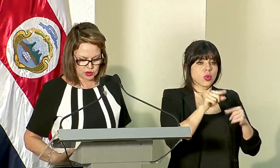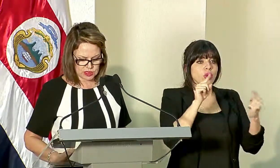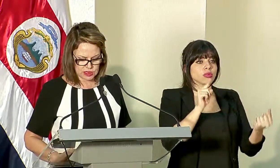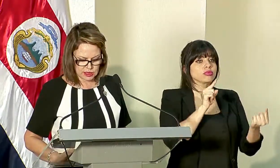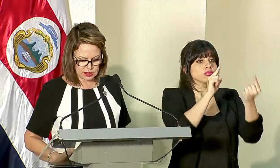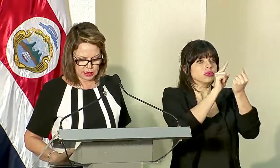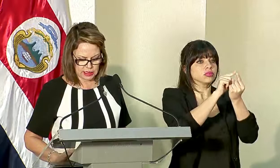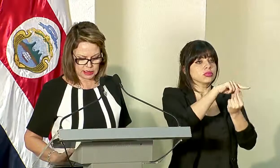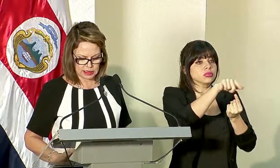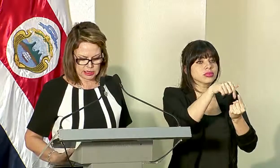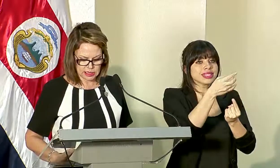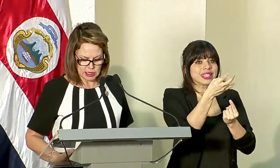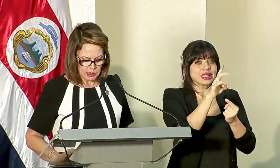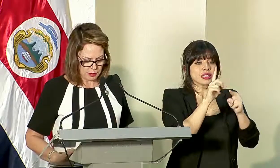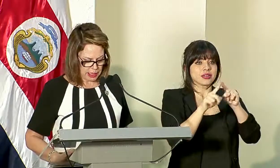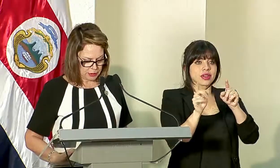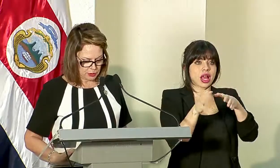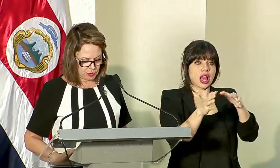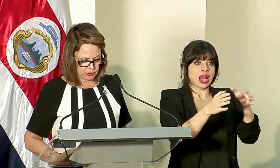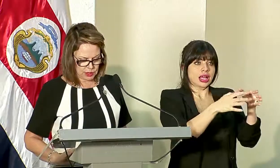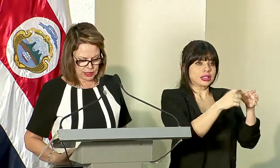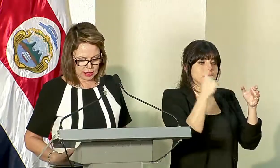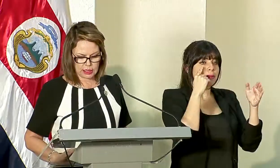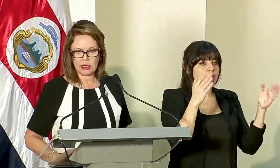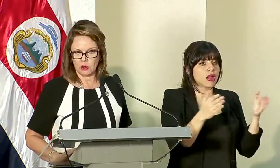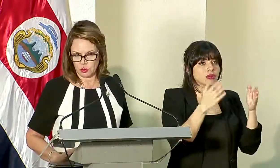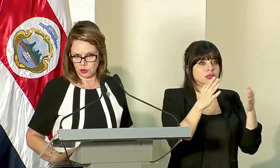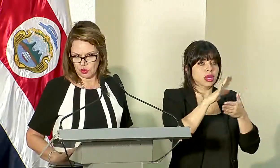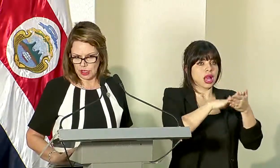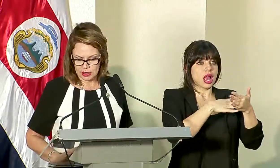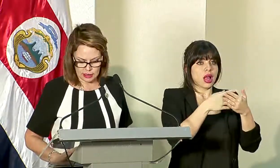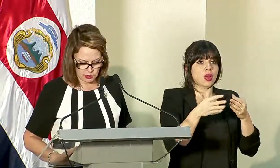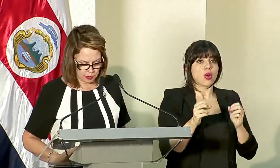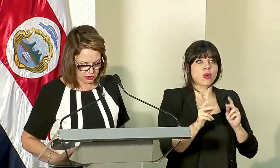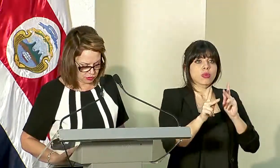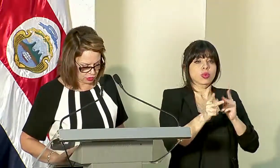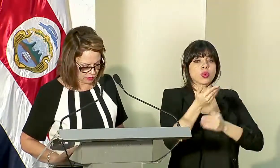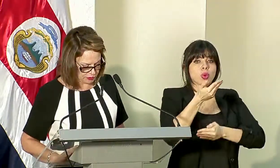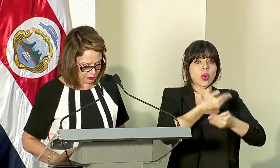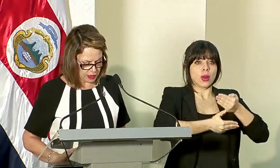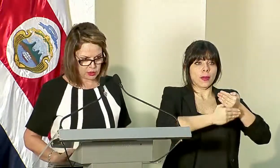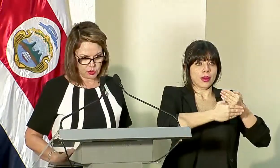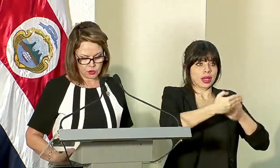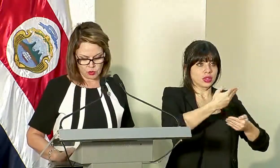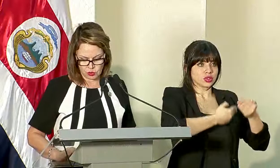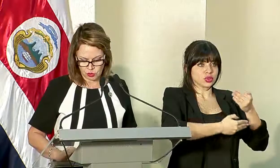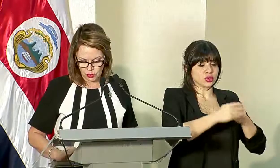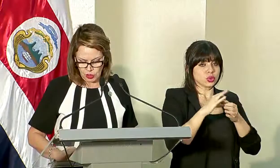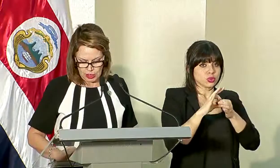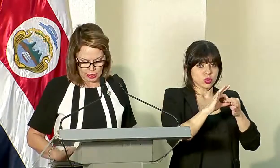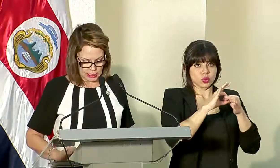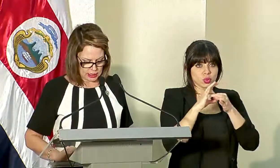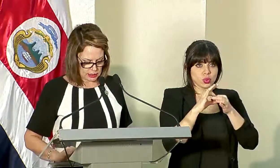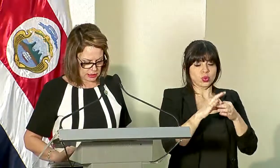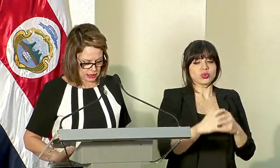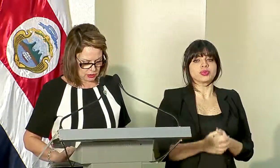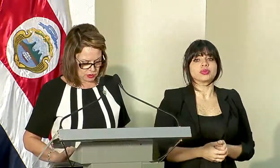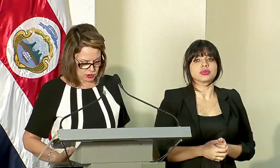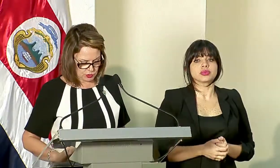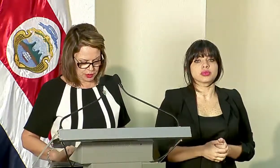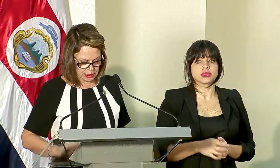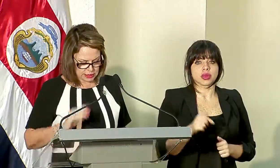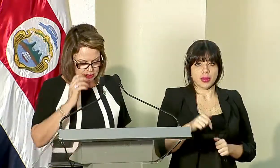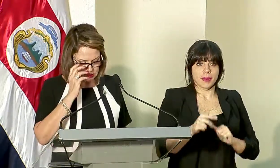encuentro con 17 agencias para promover una agenda de oportunidades de cooperación en conjunto en